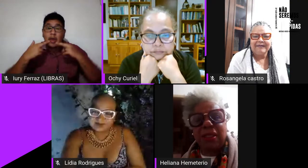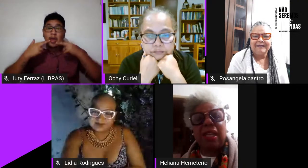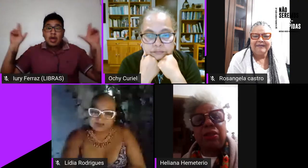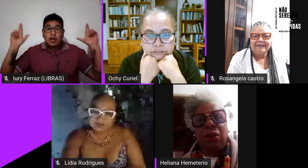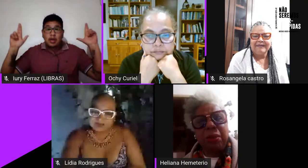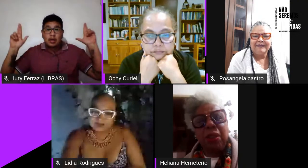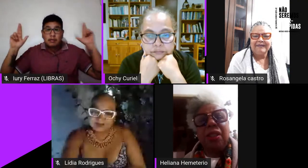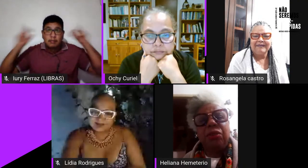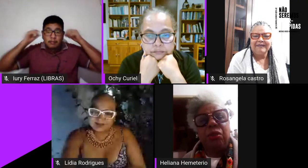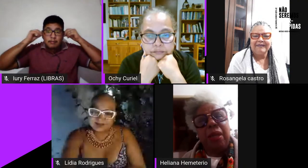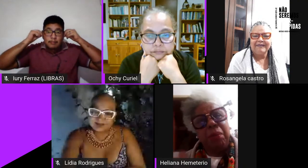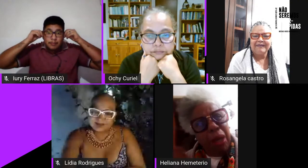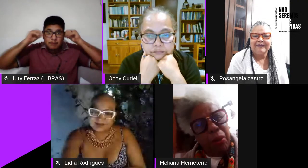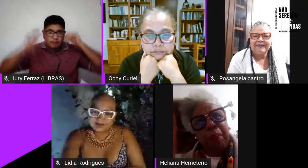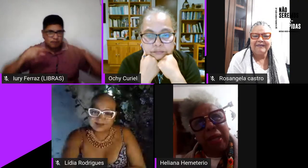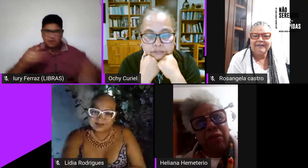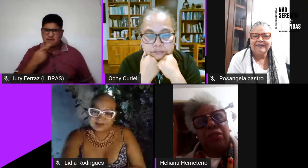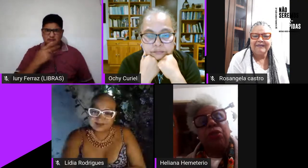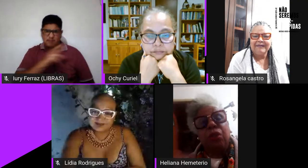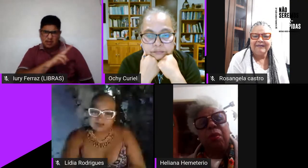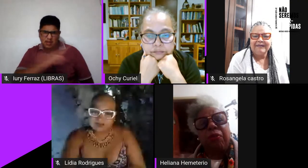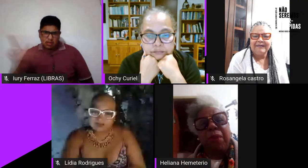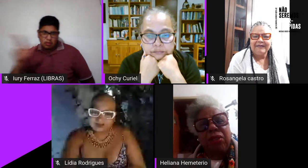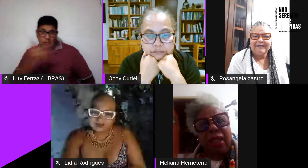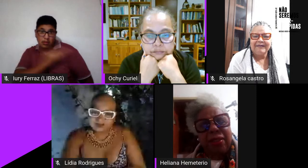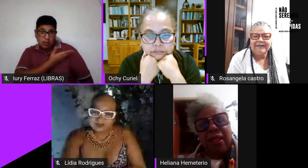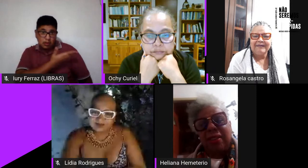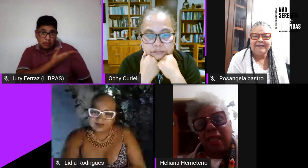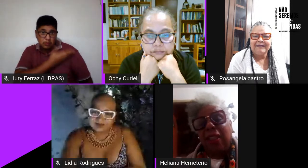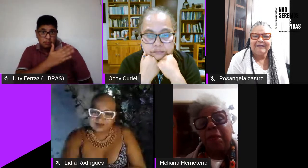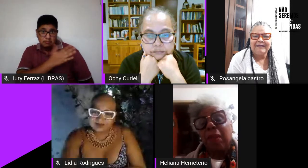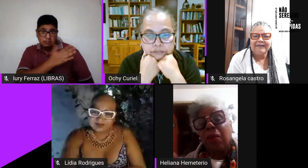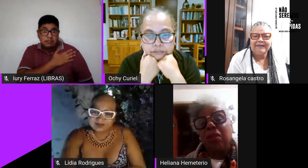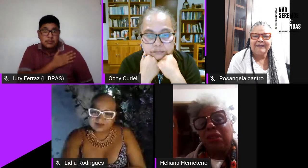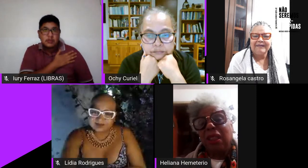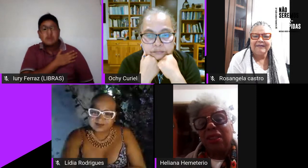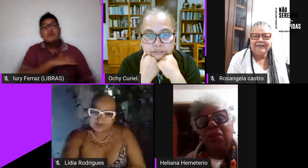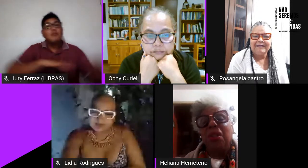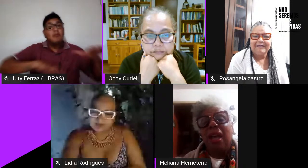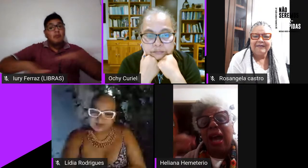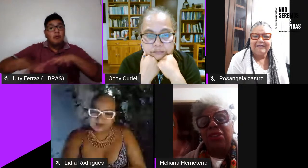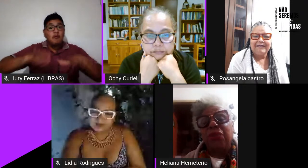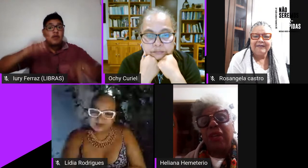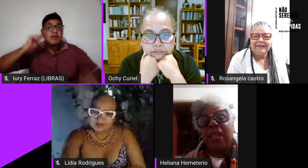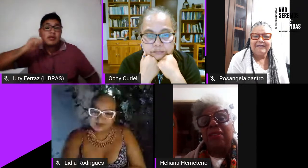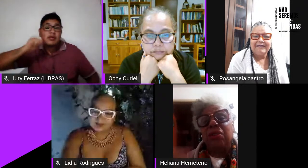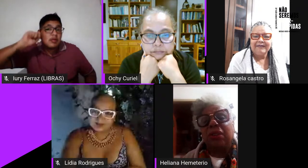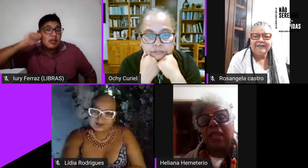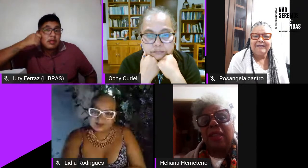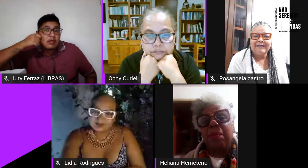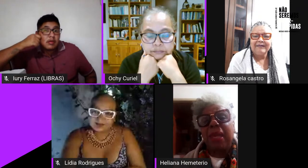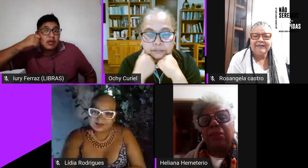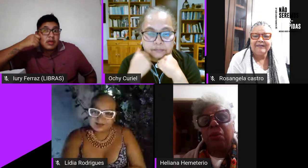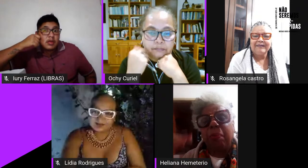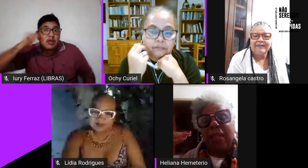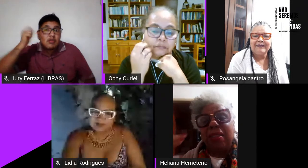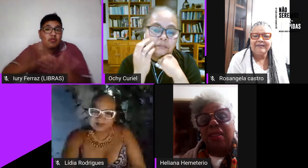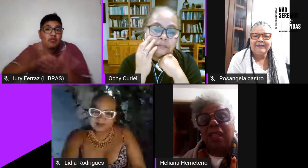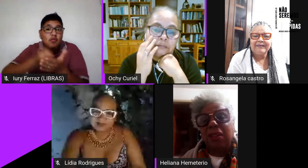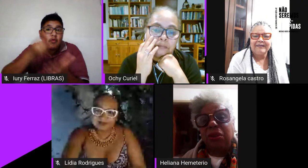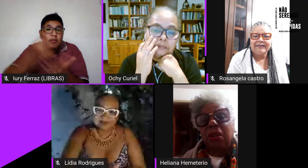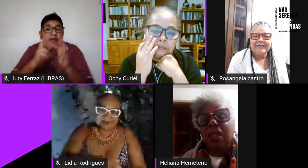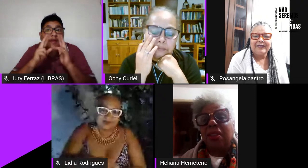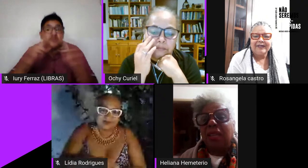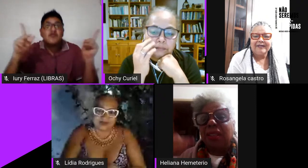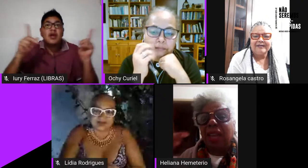a gente vai citar nome de uma companheira do movimento de lésbica negra comando a diferença do tratamento do pai